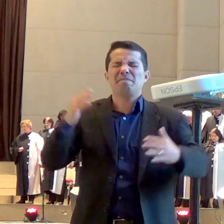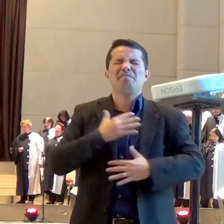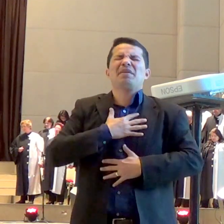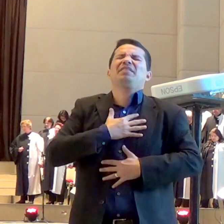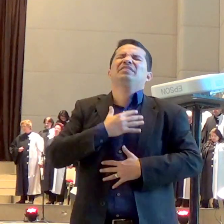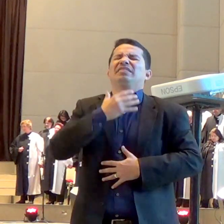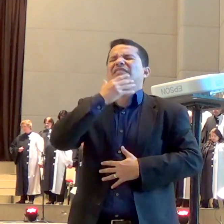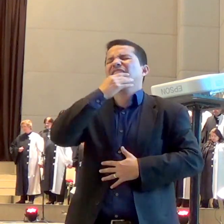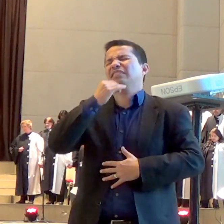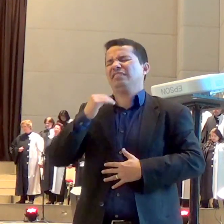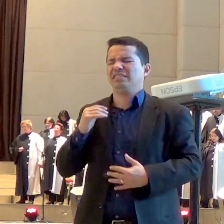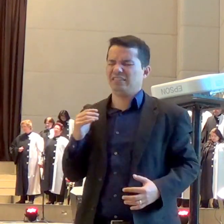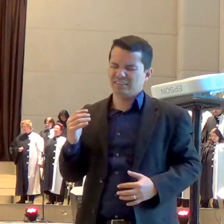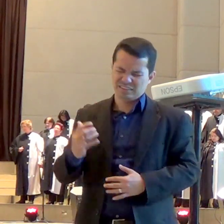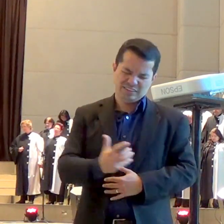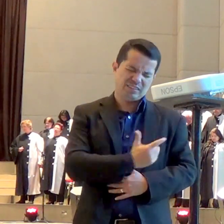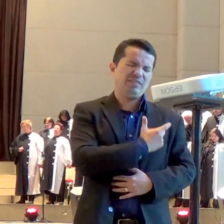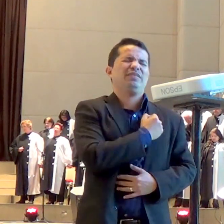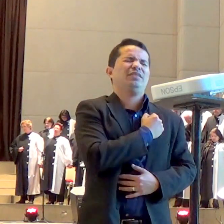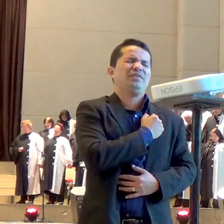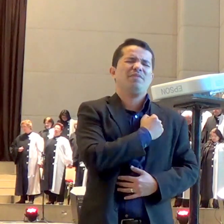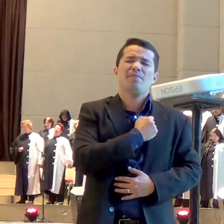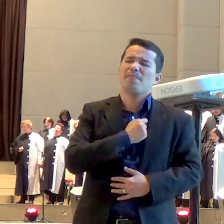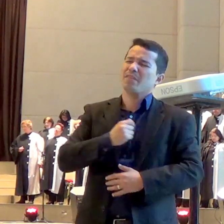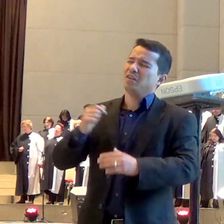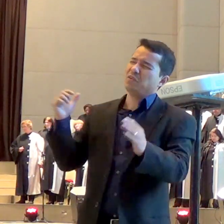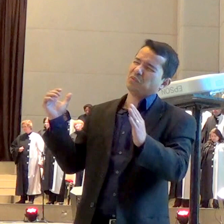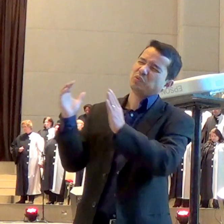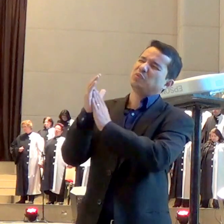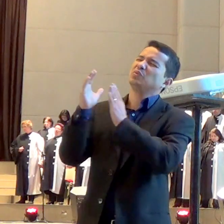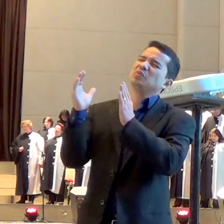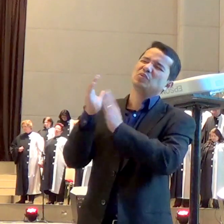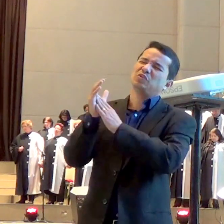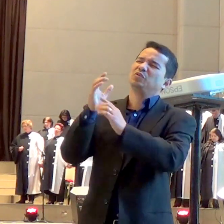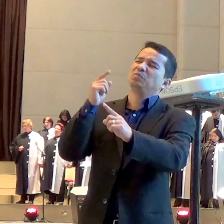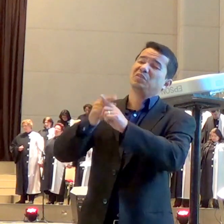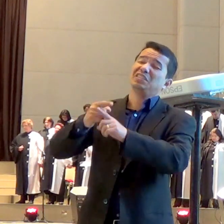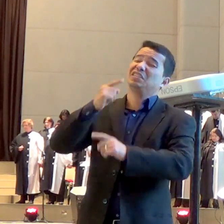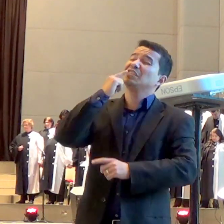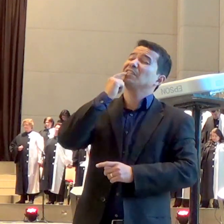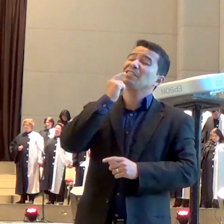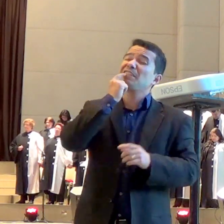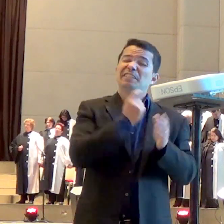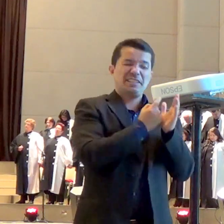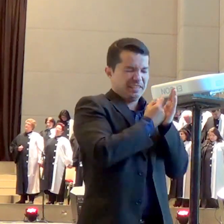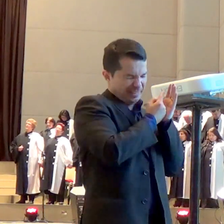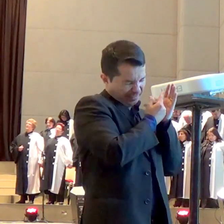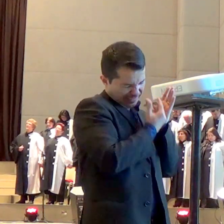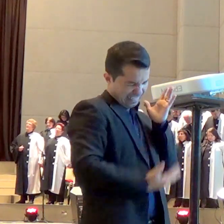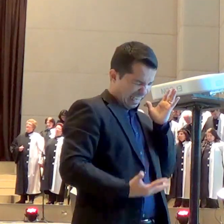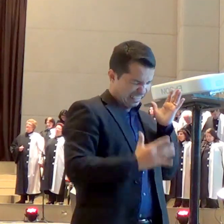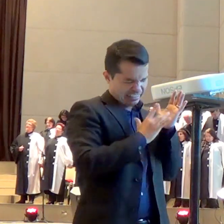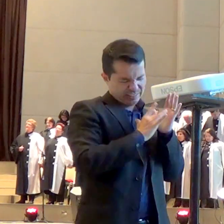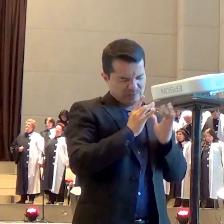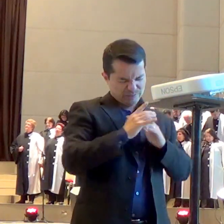eu te louvo pai porque o sangue de Jesus o teu filho nos purifica de todo pecado